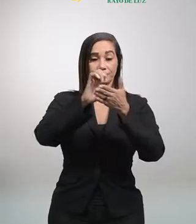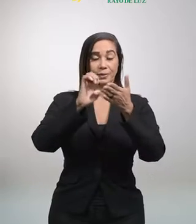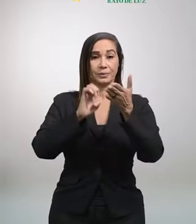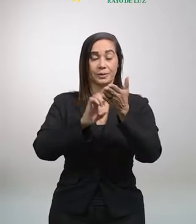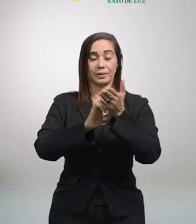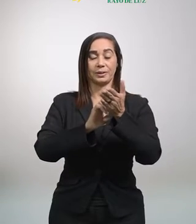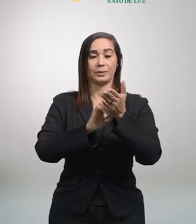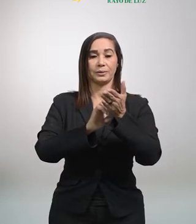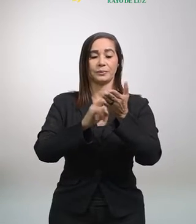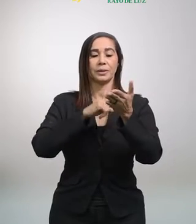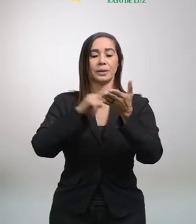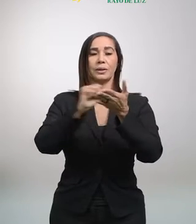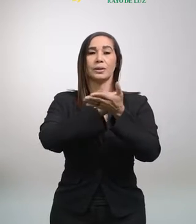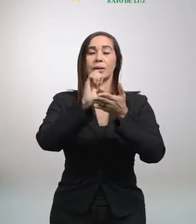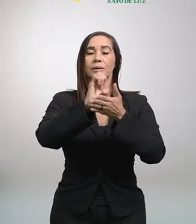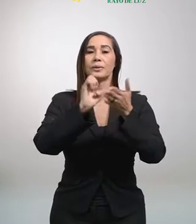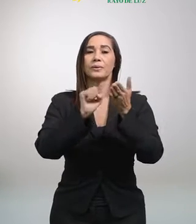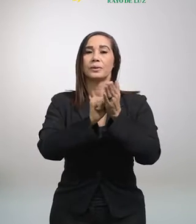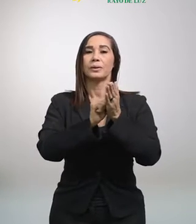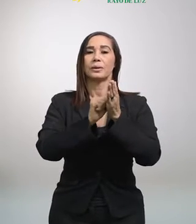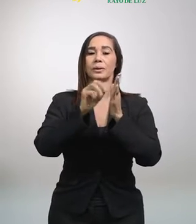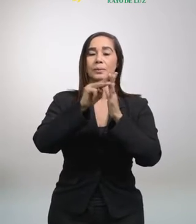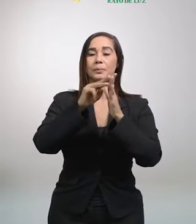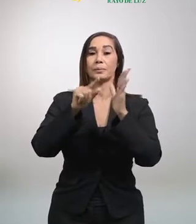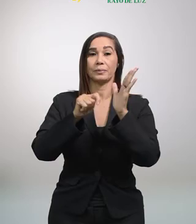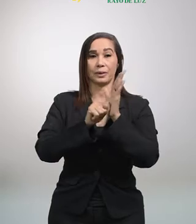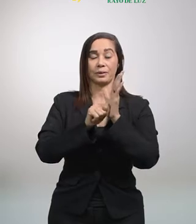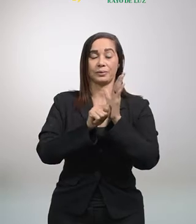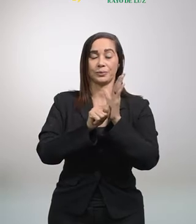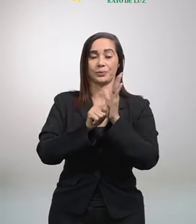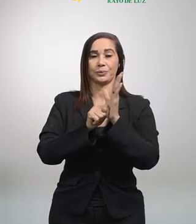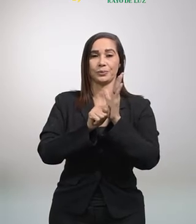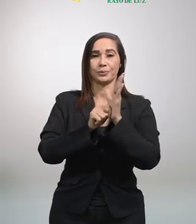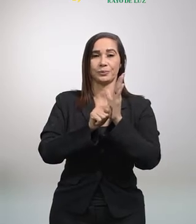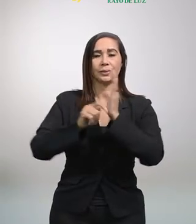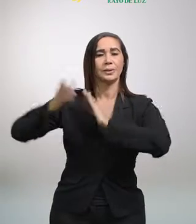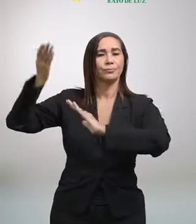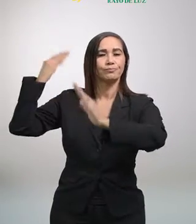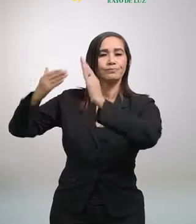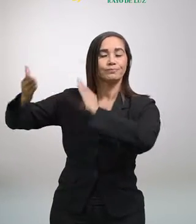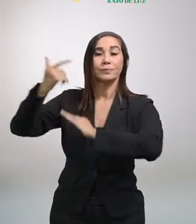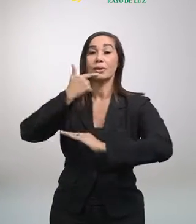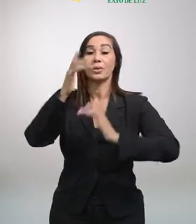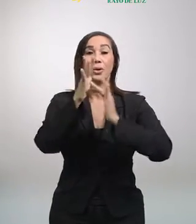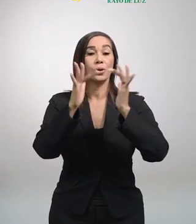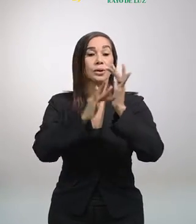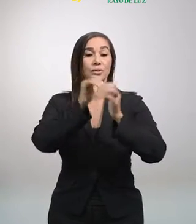Evangelio Lectura del Santo Evangelio según San Mateo En aquel tiempo dijo Jesús